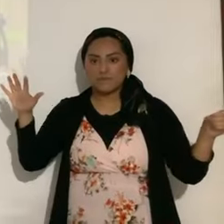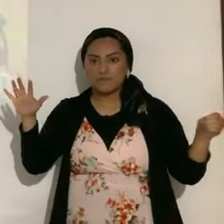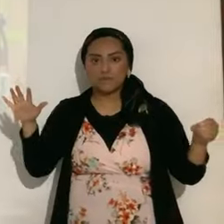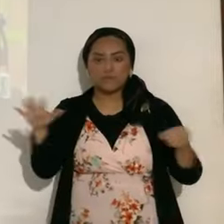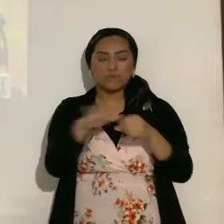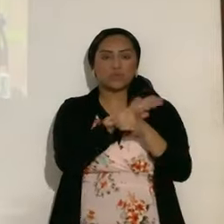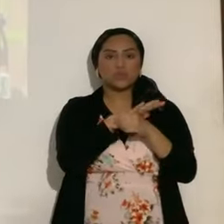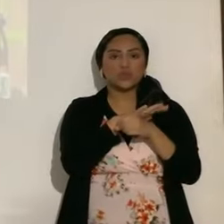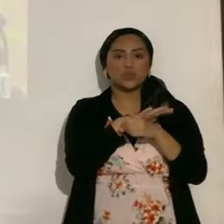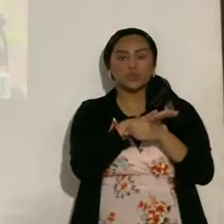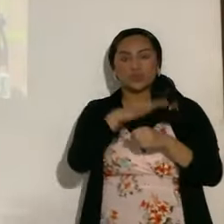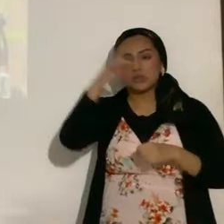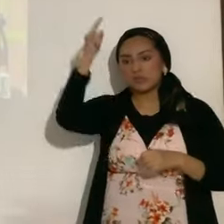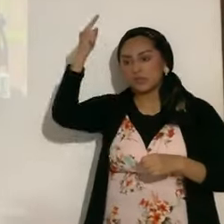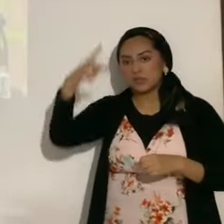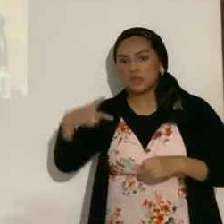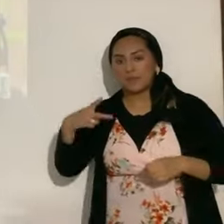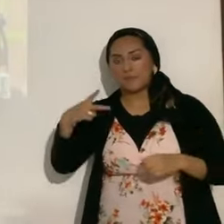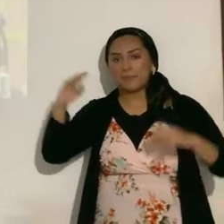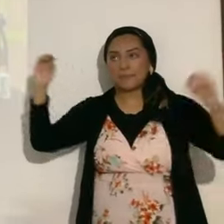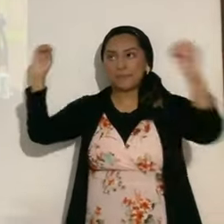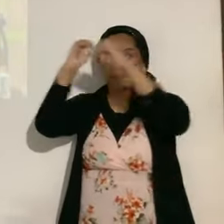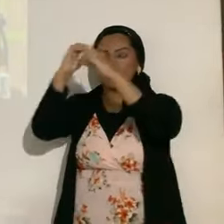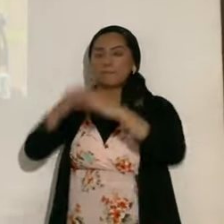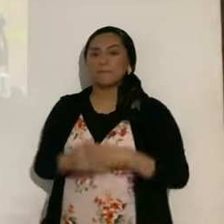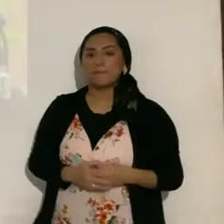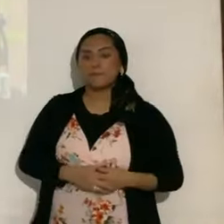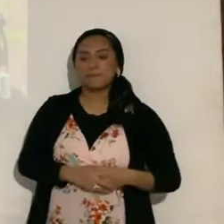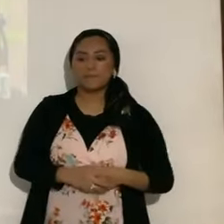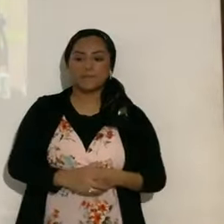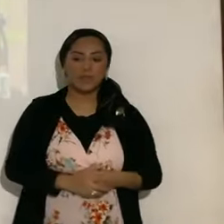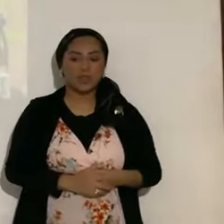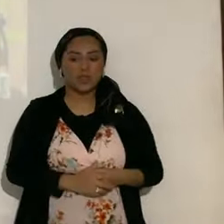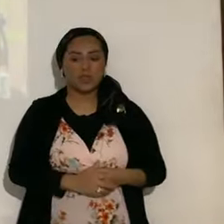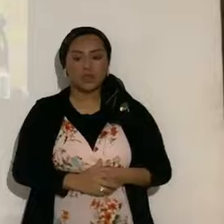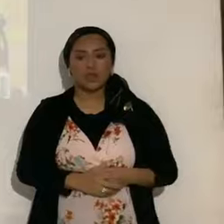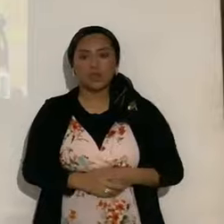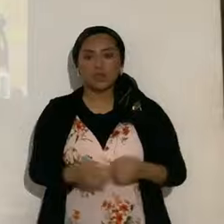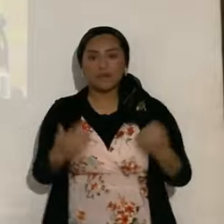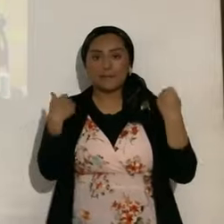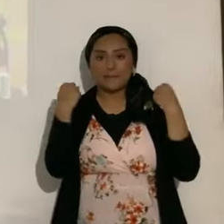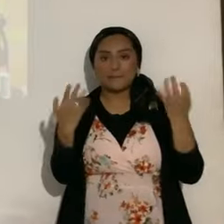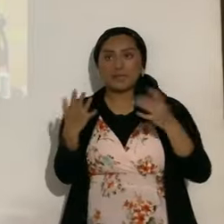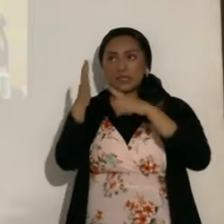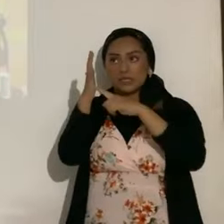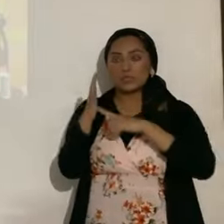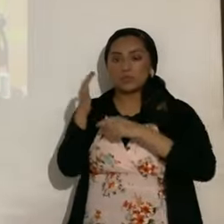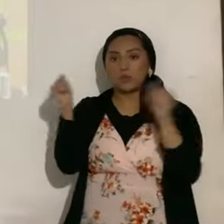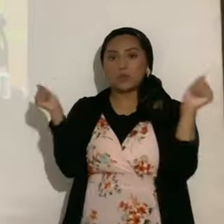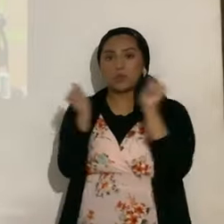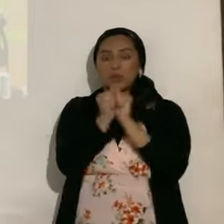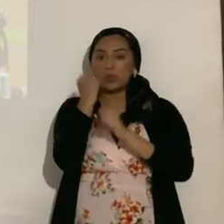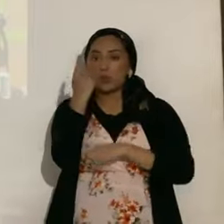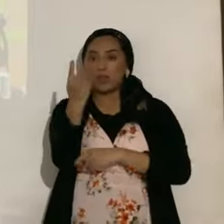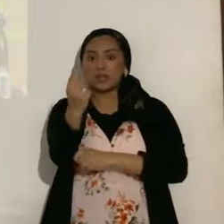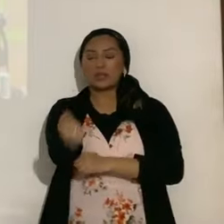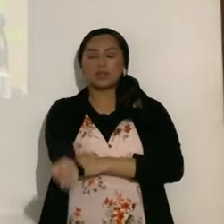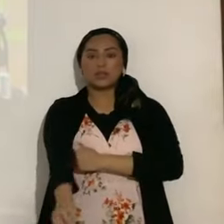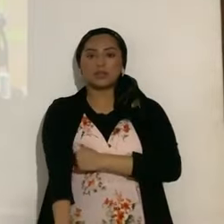anular, parcial, etcétera, etcétera. Vamos a ver todo eso. Entonces, son varias señales en una. Son varias señales